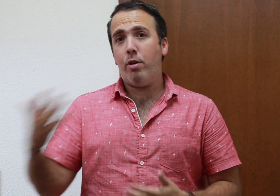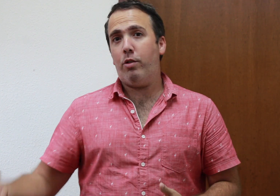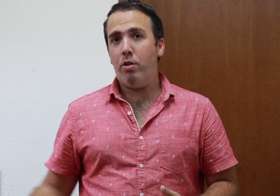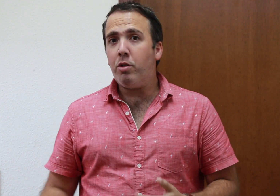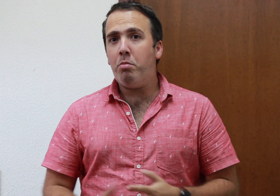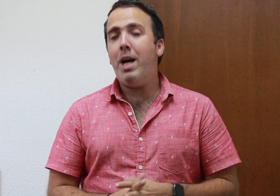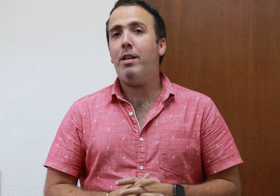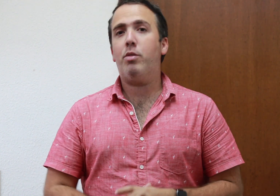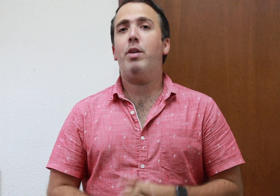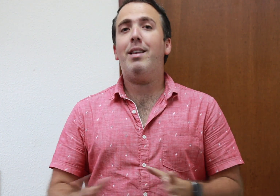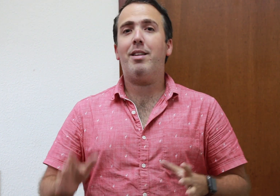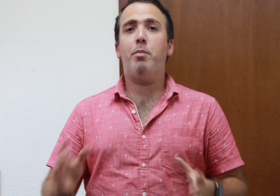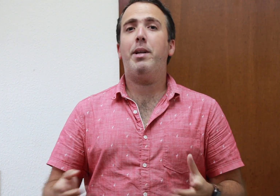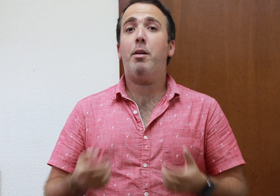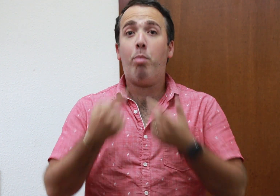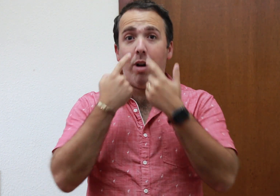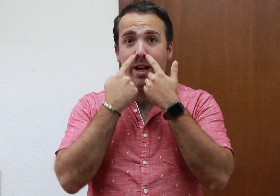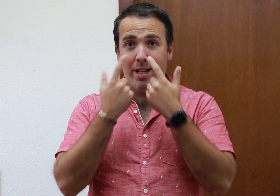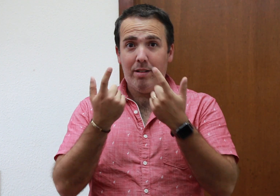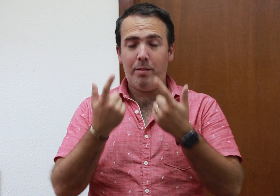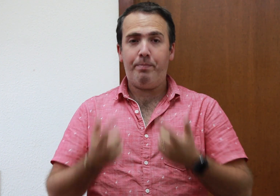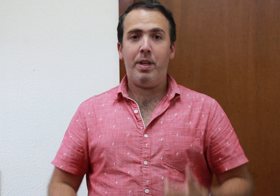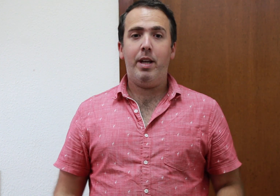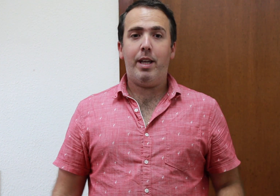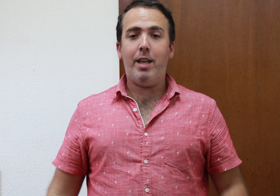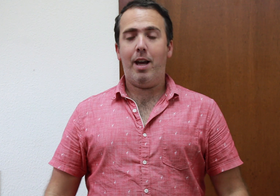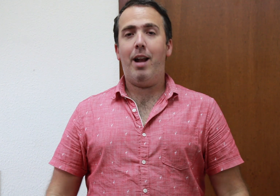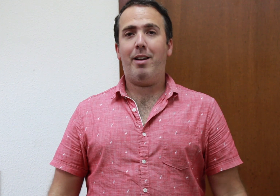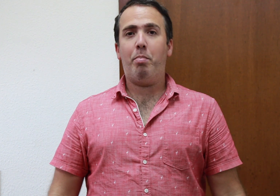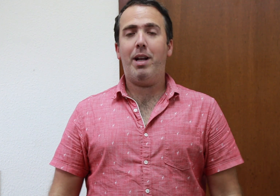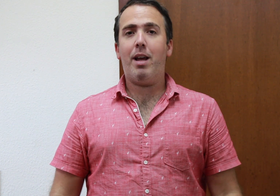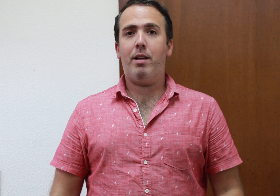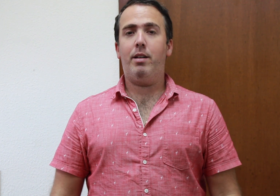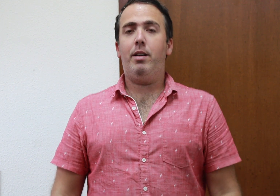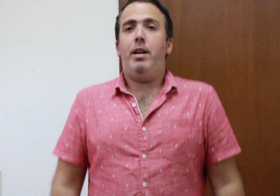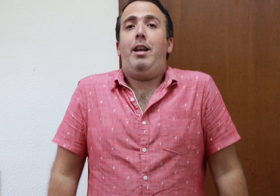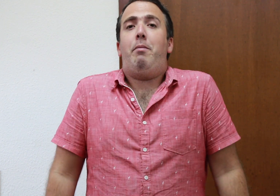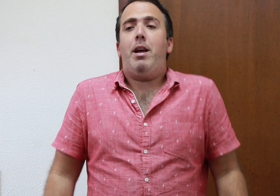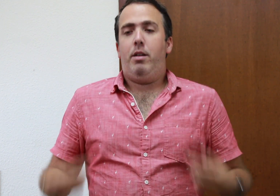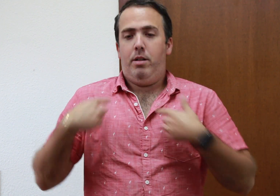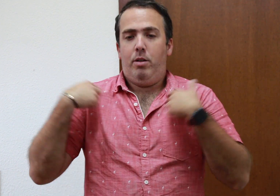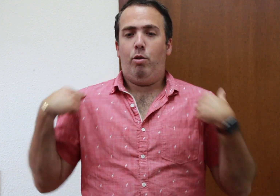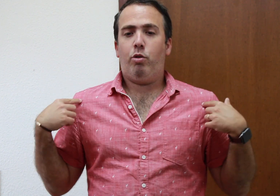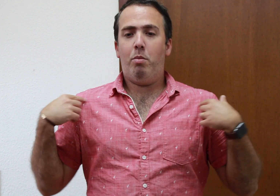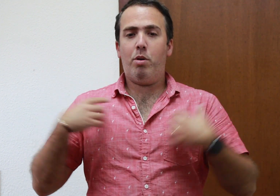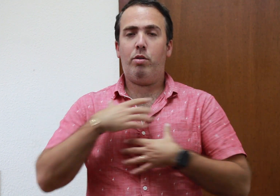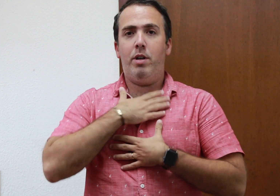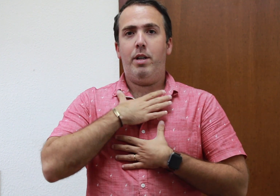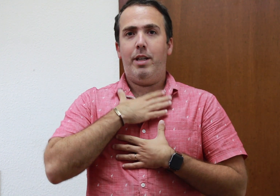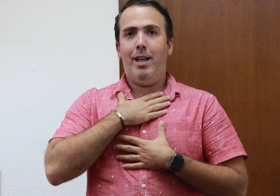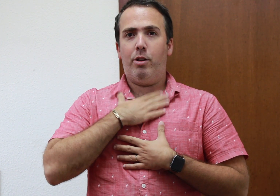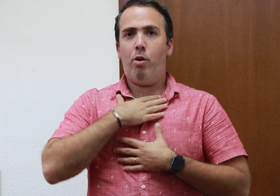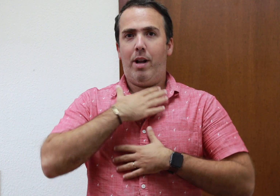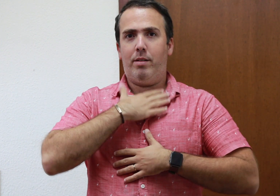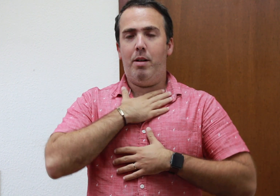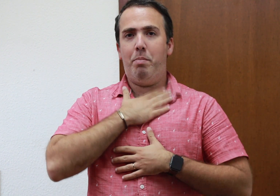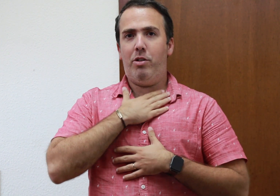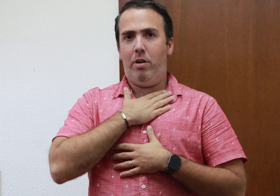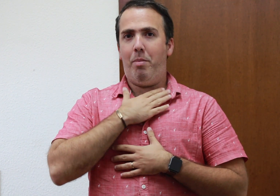corrección de un maestro es respirar por la nariz y al respirar elevar los hombros y el tórax, el pecho, la